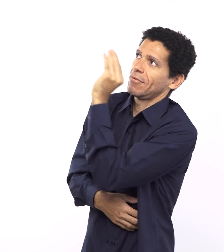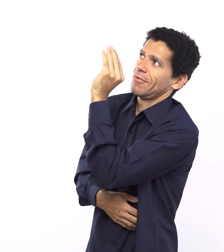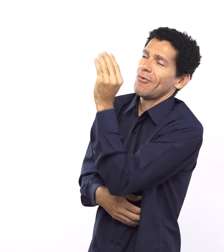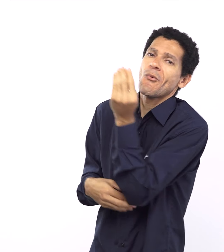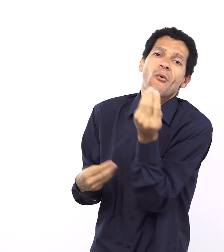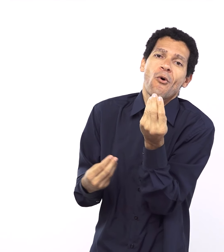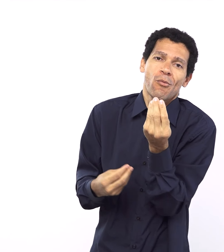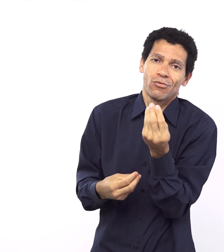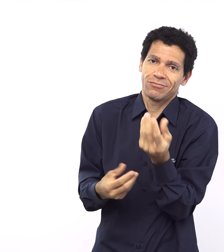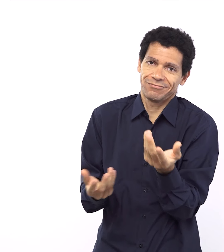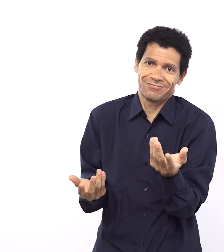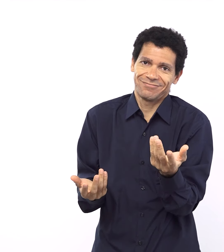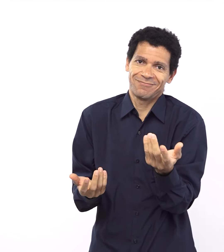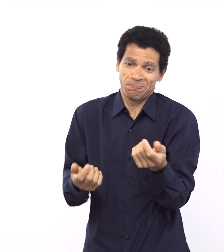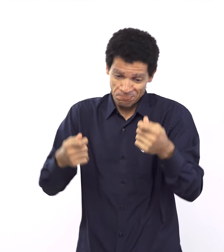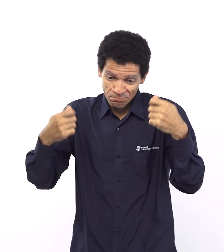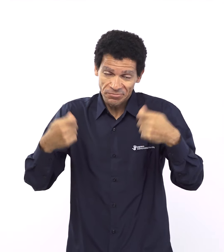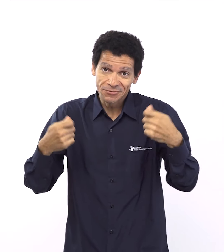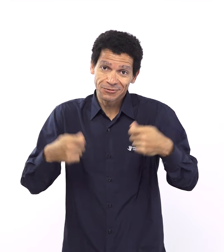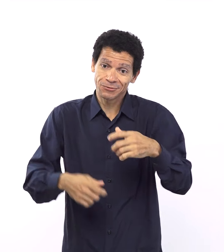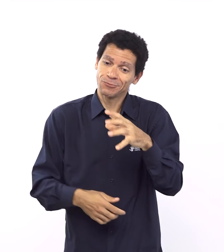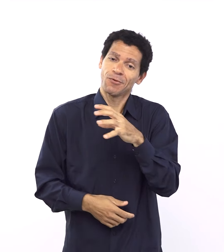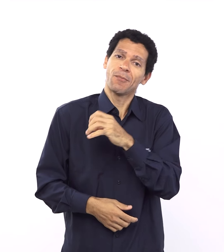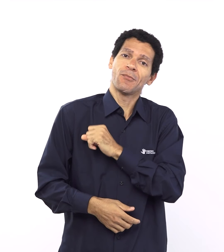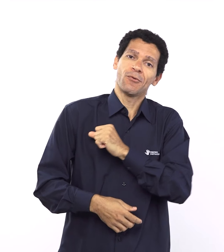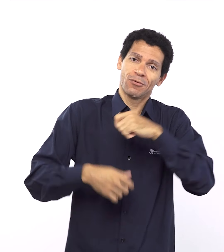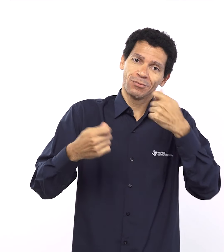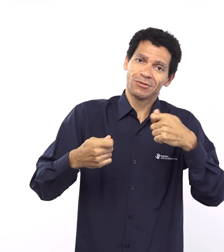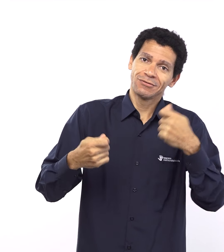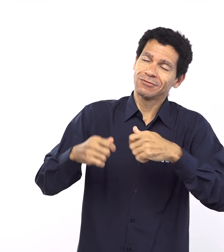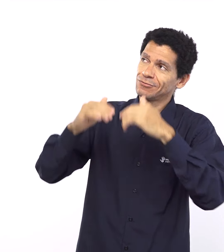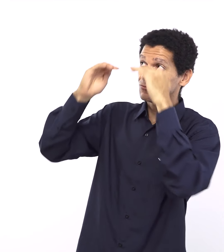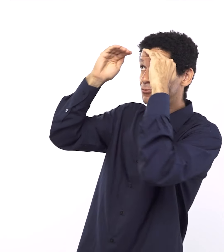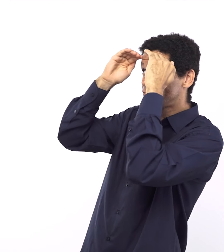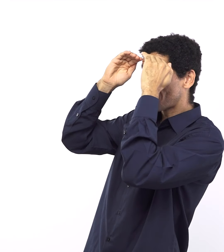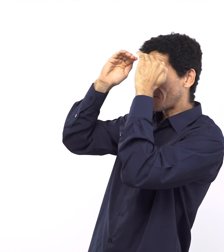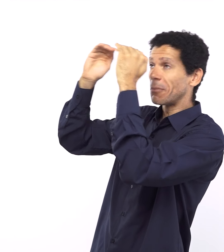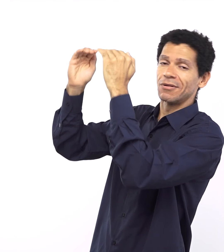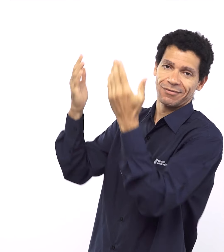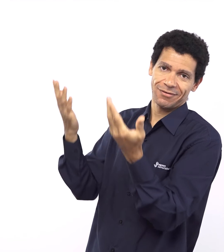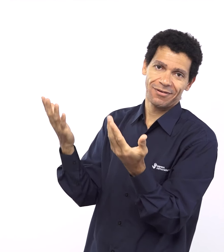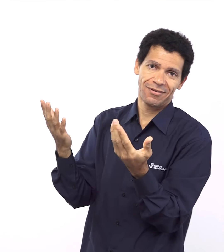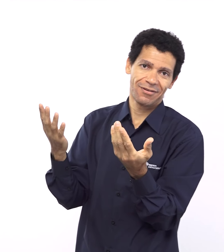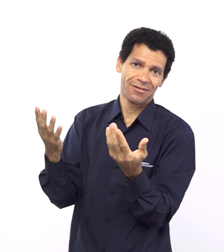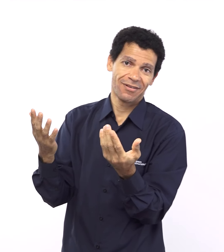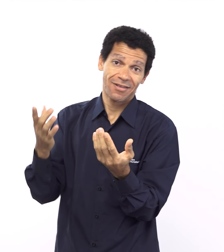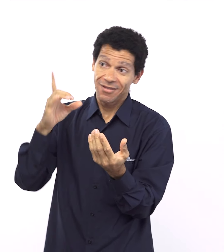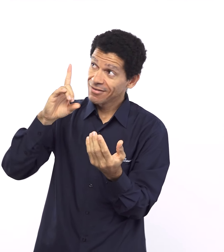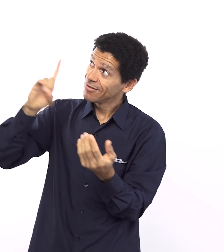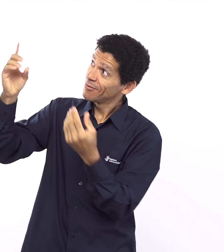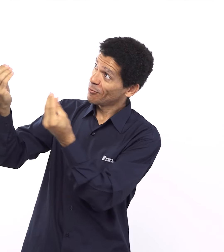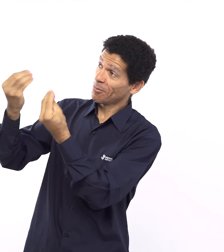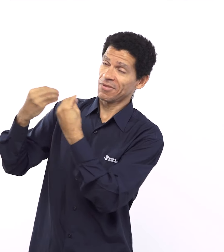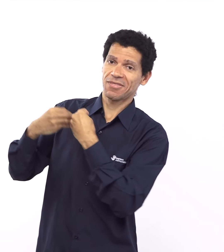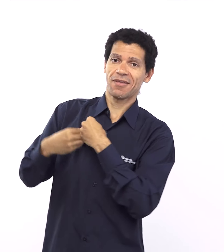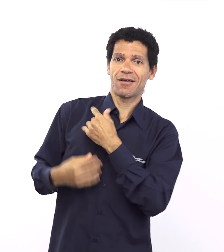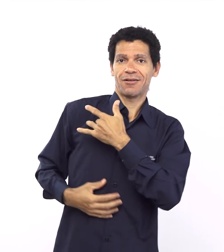ele usou de misericórdia então como desobedecer ou desacatar aquilo que esse alguém pede de mim